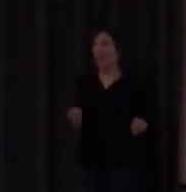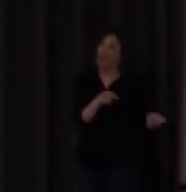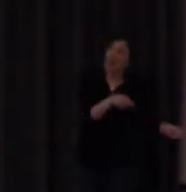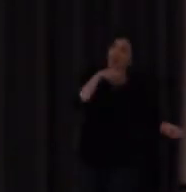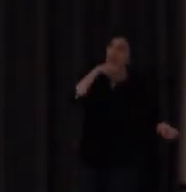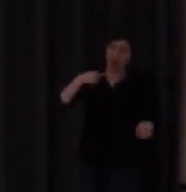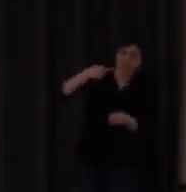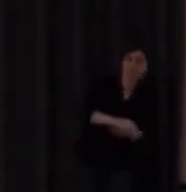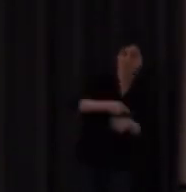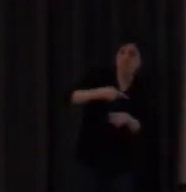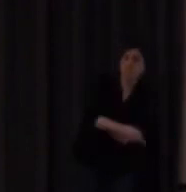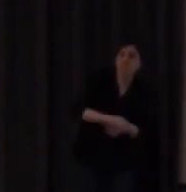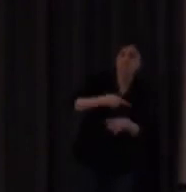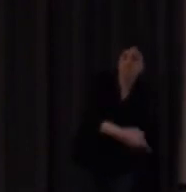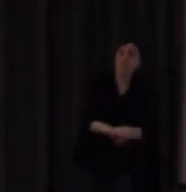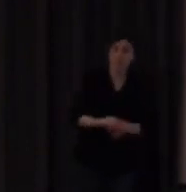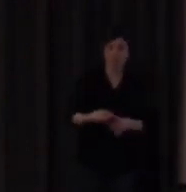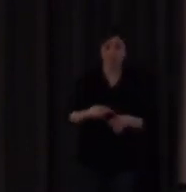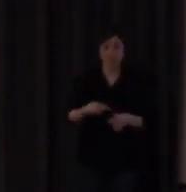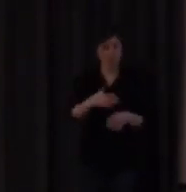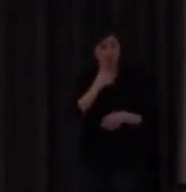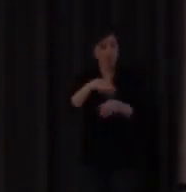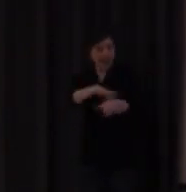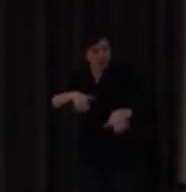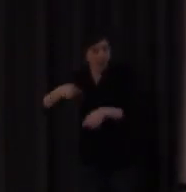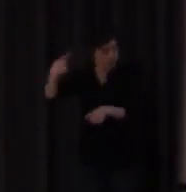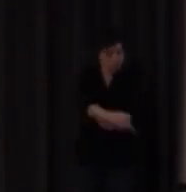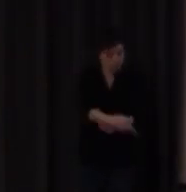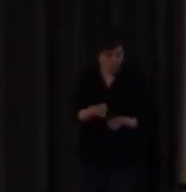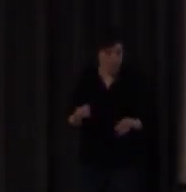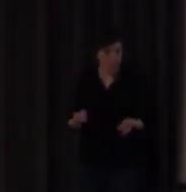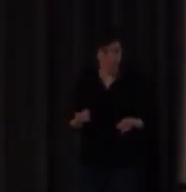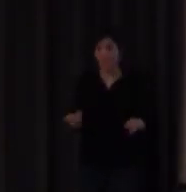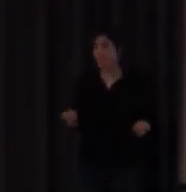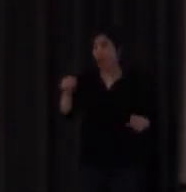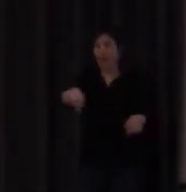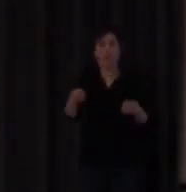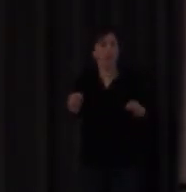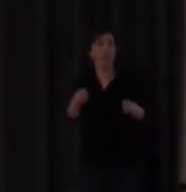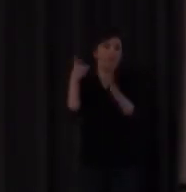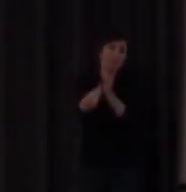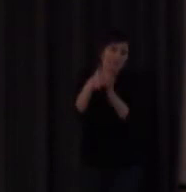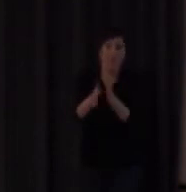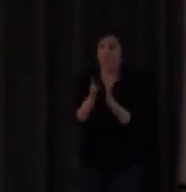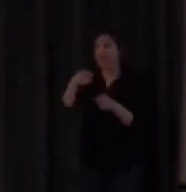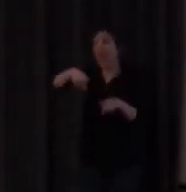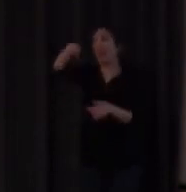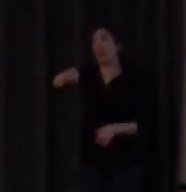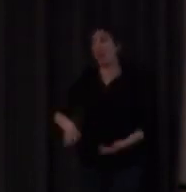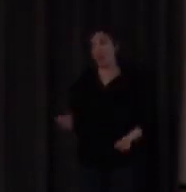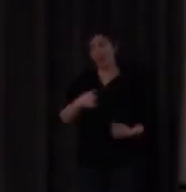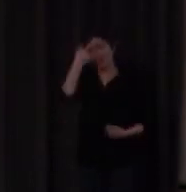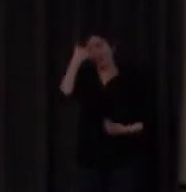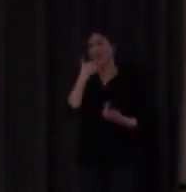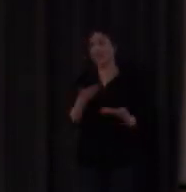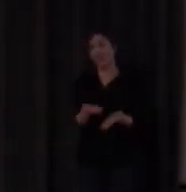imposición de la masa dominante ¿no? bueno ¿qué les voy a decir aquí en Cataluña? seguimos con